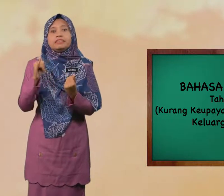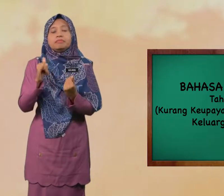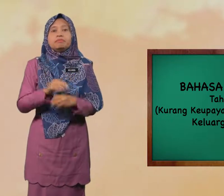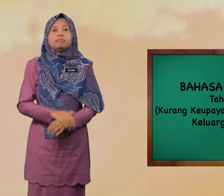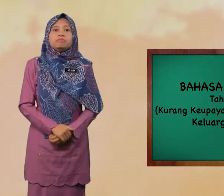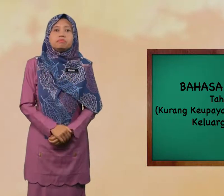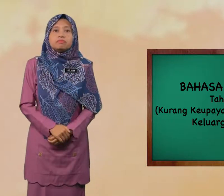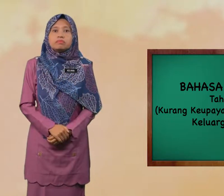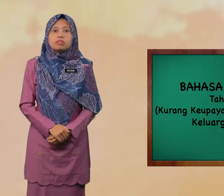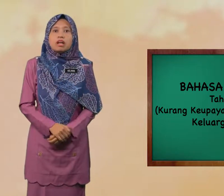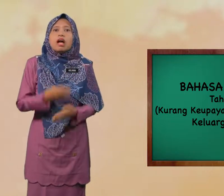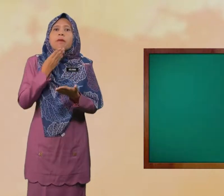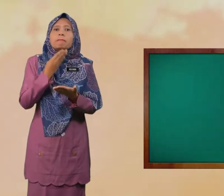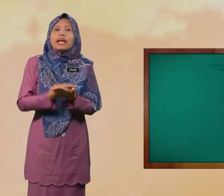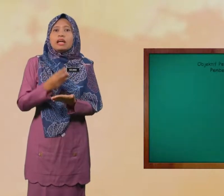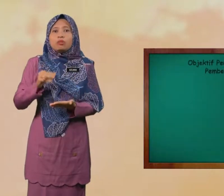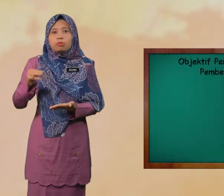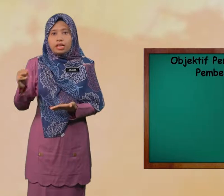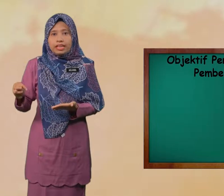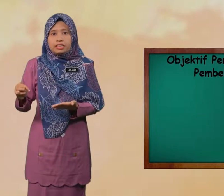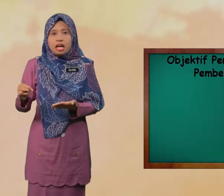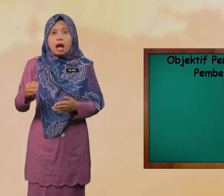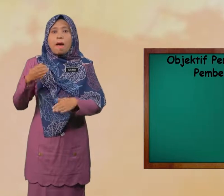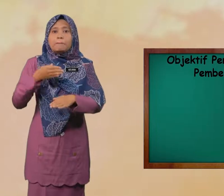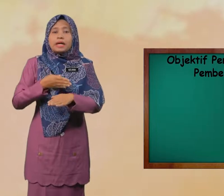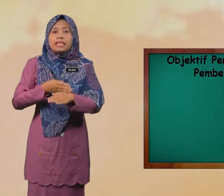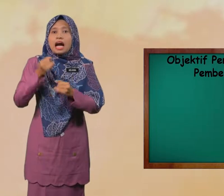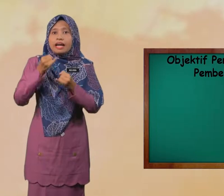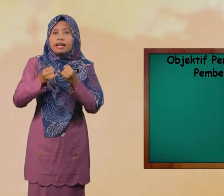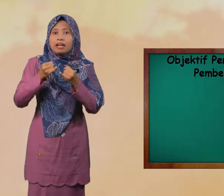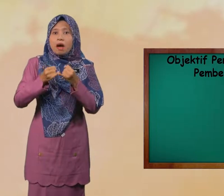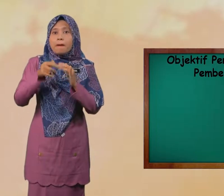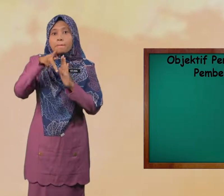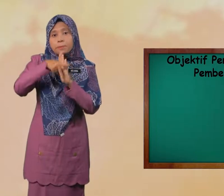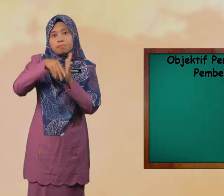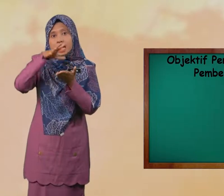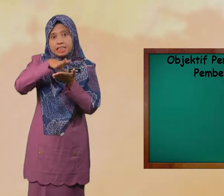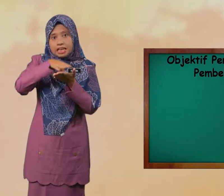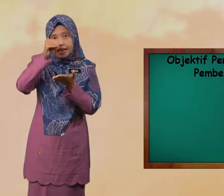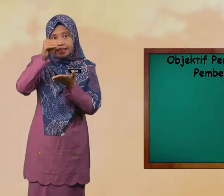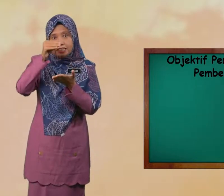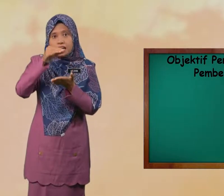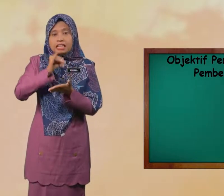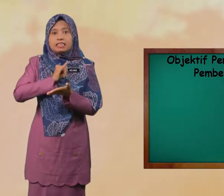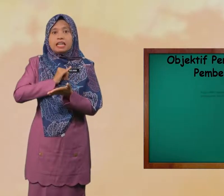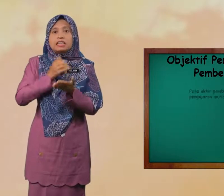Baiklah murid-murid, pada akhir pembelajaran, saya